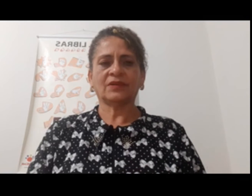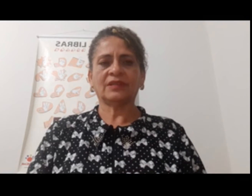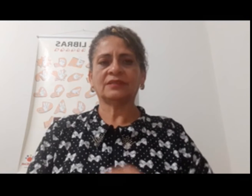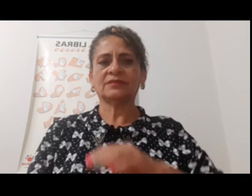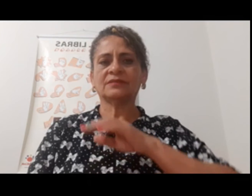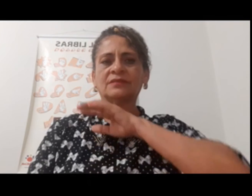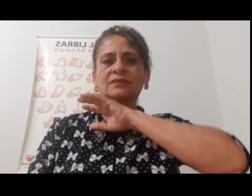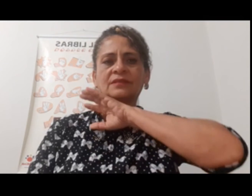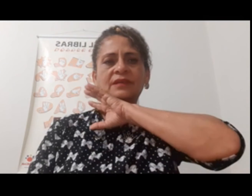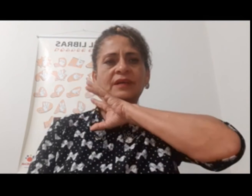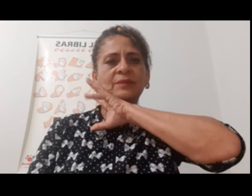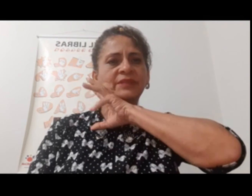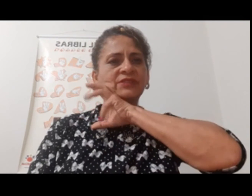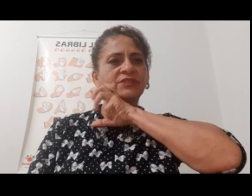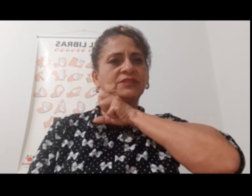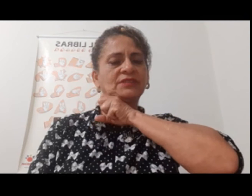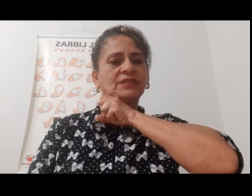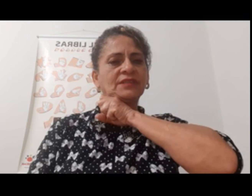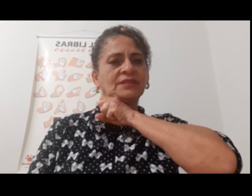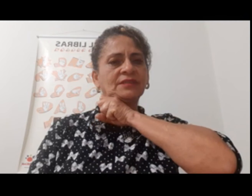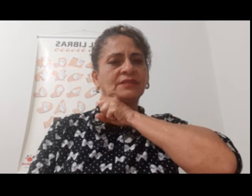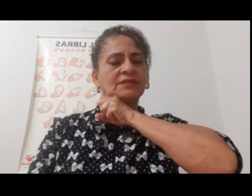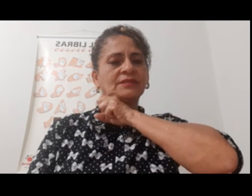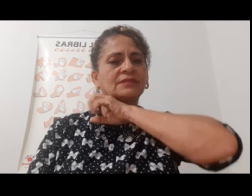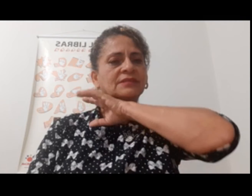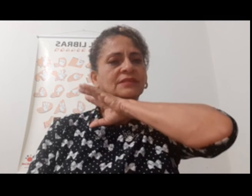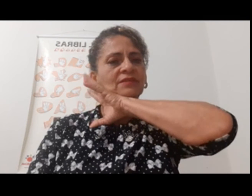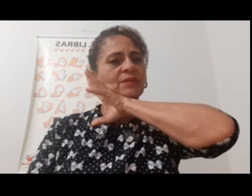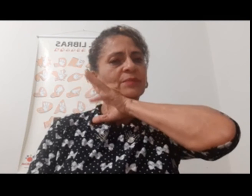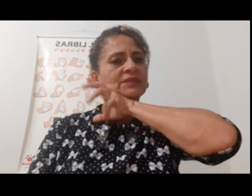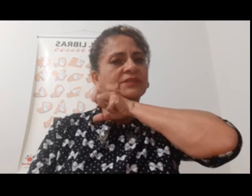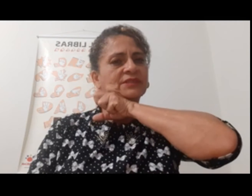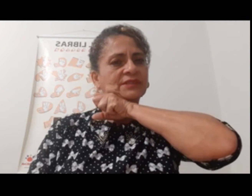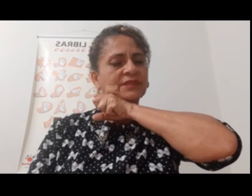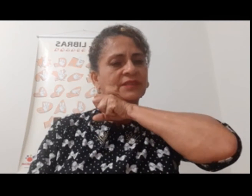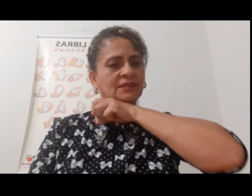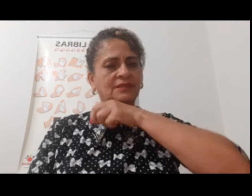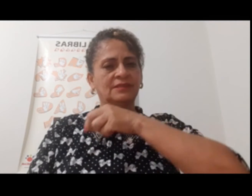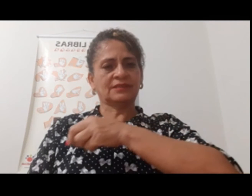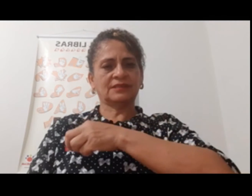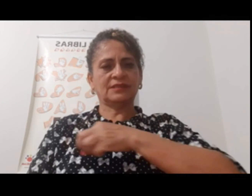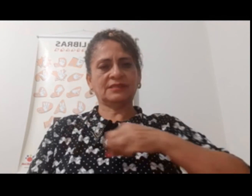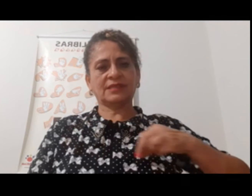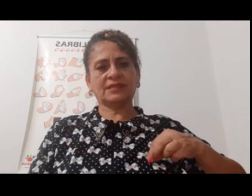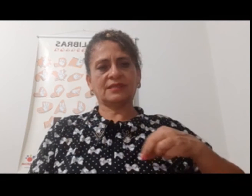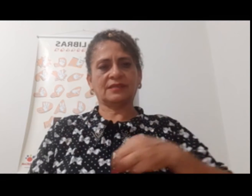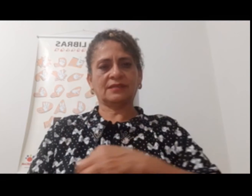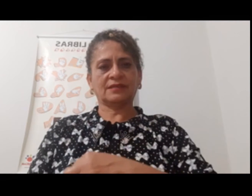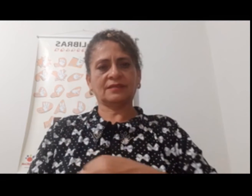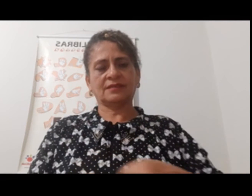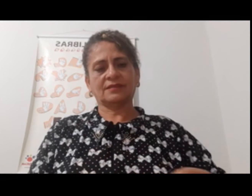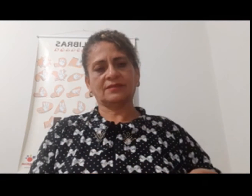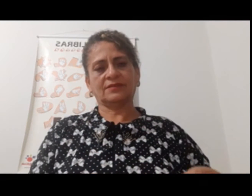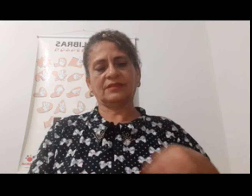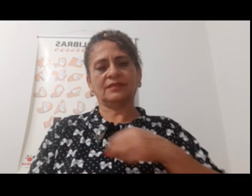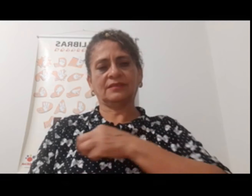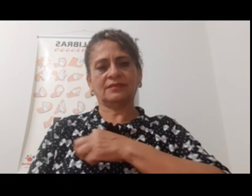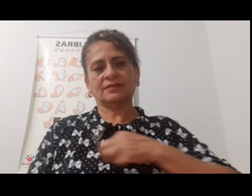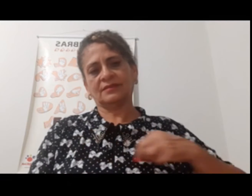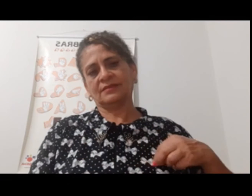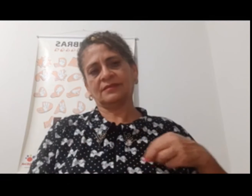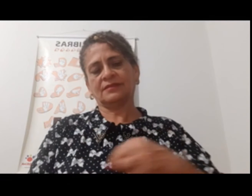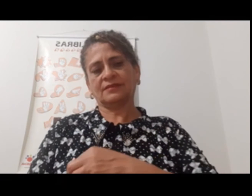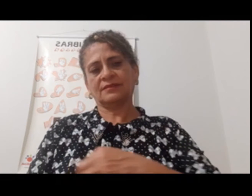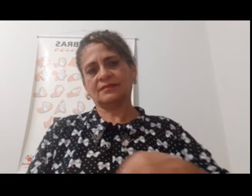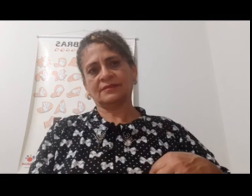Olhe. A patinha. Sinal da patinha. E esse aqui. Olhe.